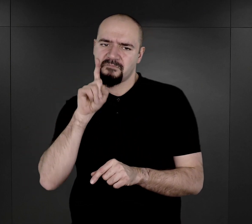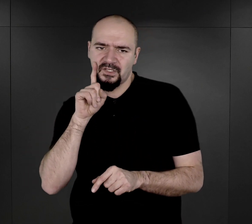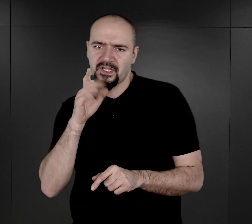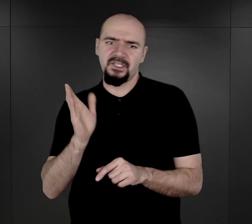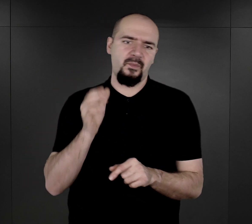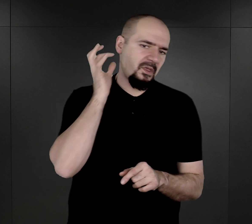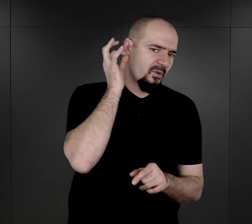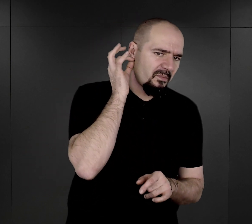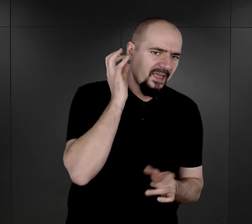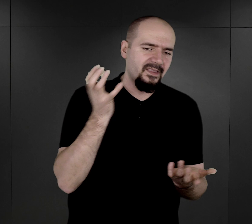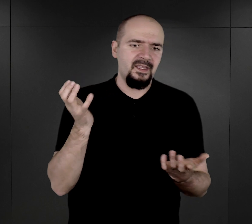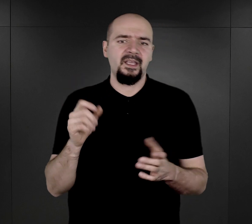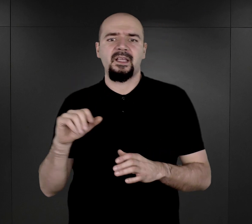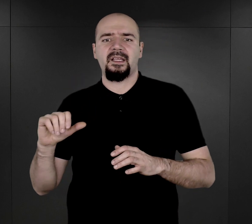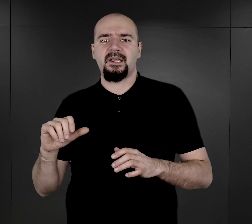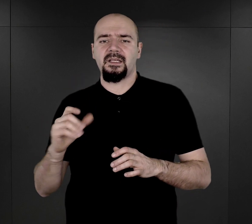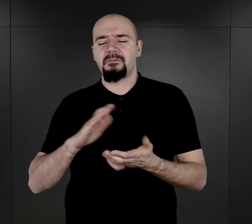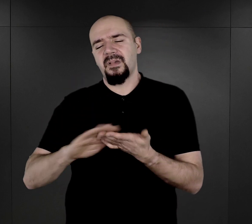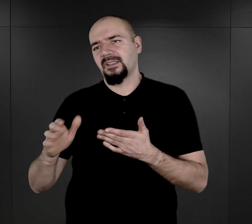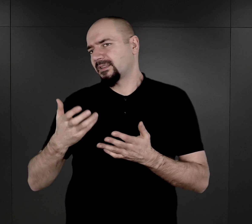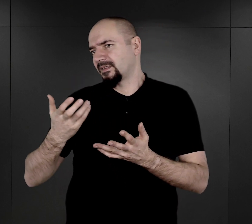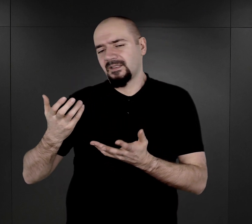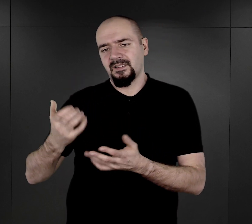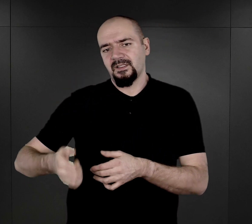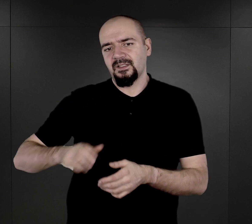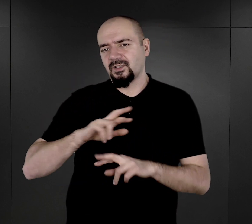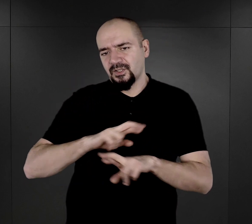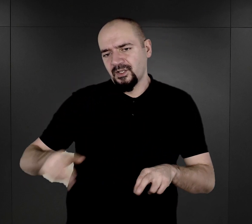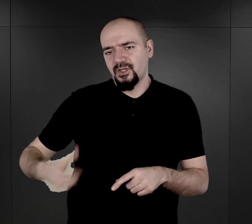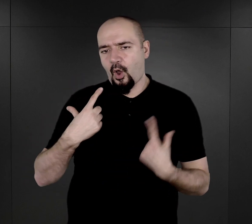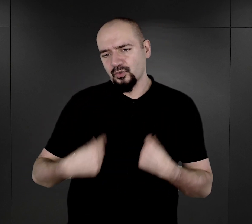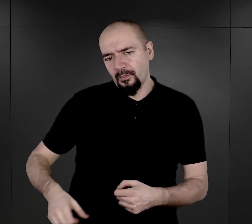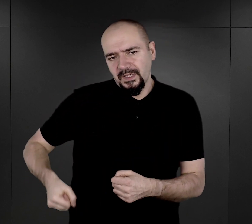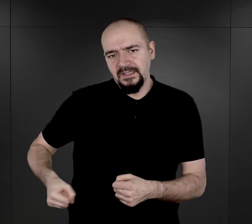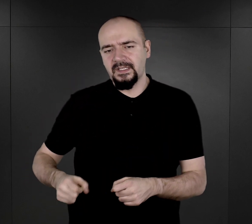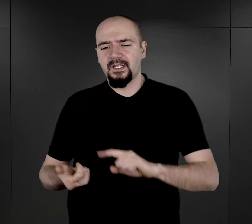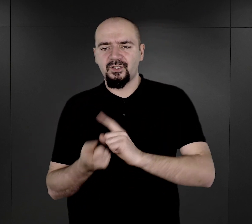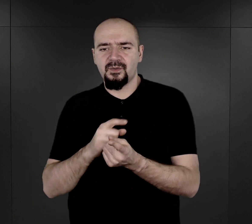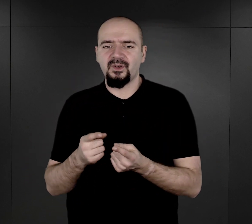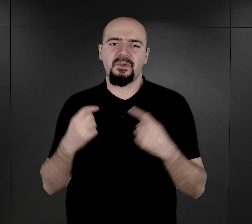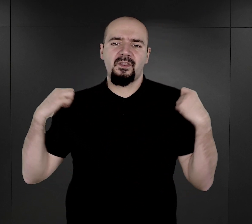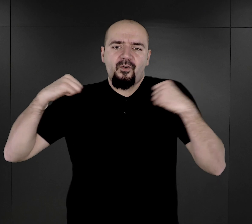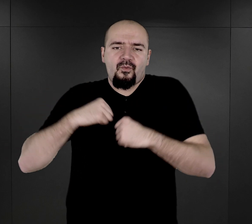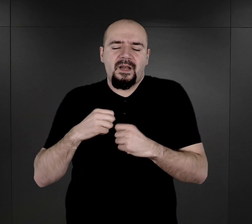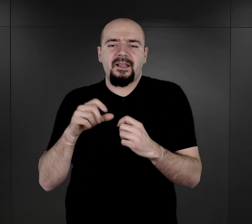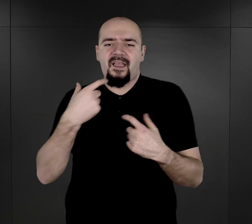kobiety, najczęściej bez żadnych rzeczy osobistych, szybko przebrani w ubrania obozowe.